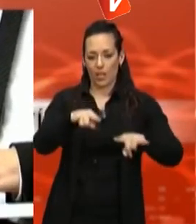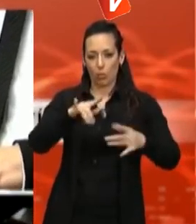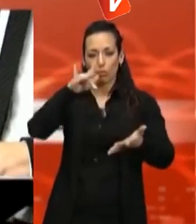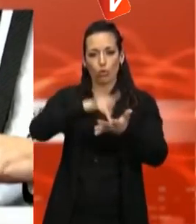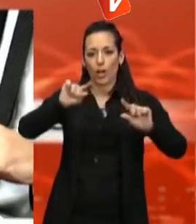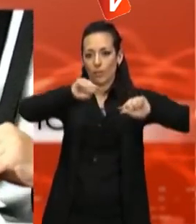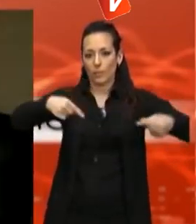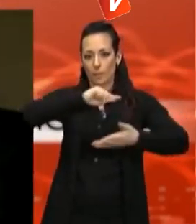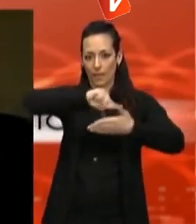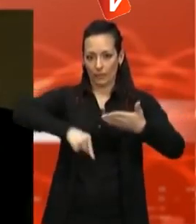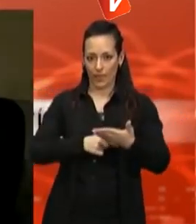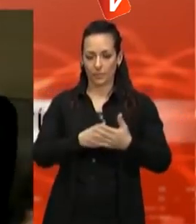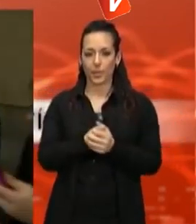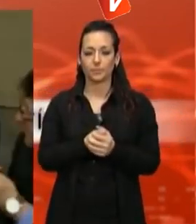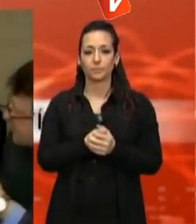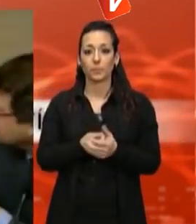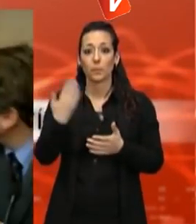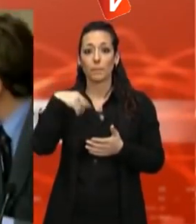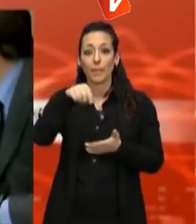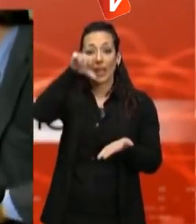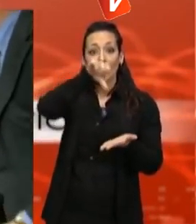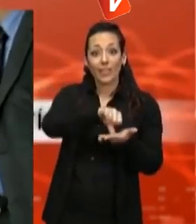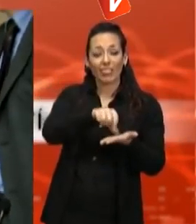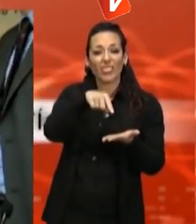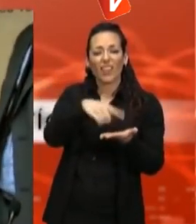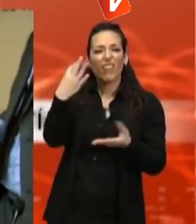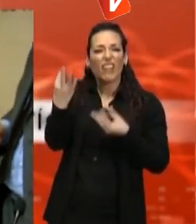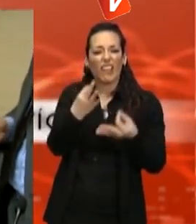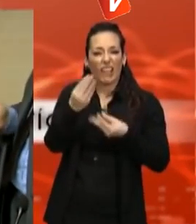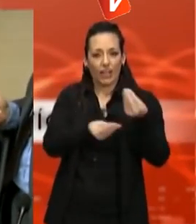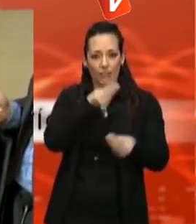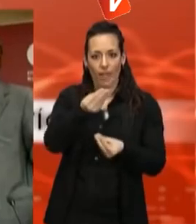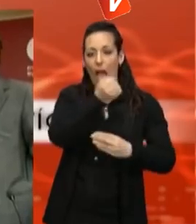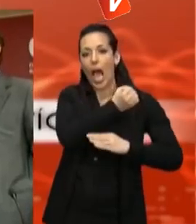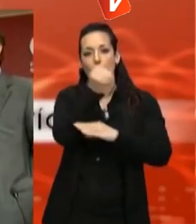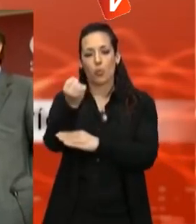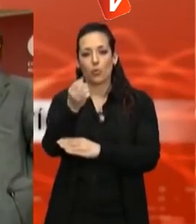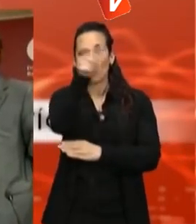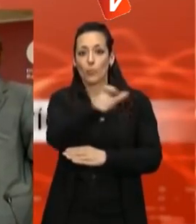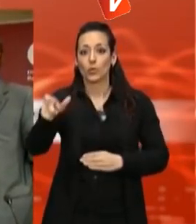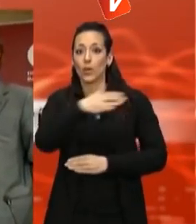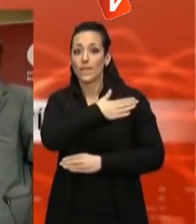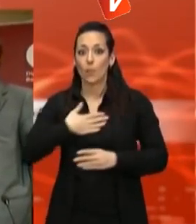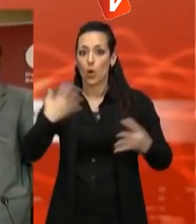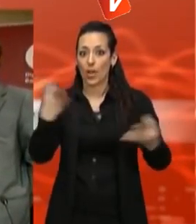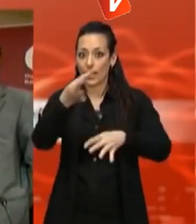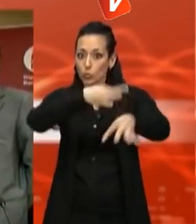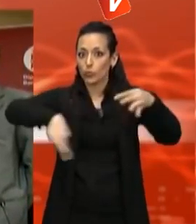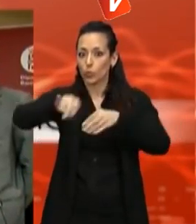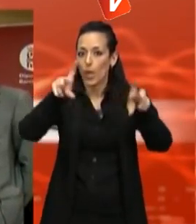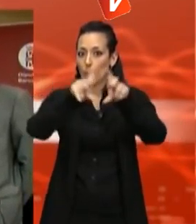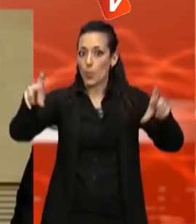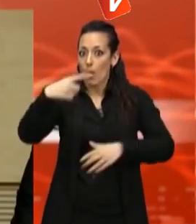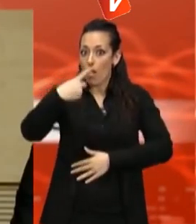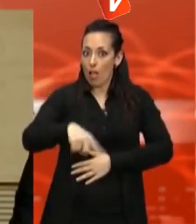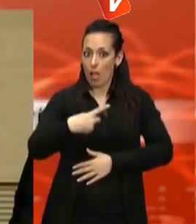projecte d'emprenedoria. D'aquesta manera, el centre dona suport a les persones que volen prendre el relleu a una empresa ja existent. Així li atorga un valor i li dona